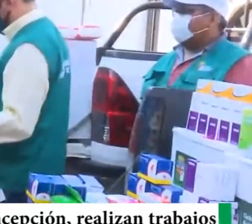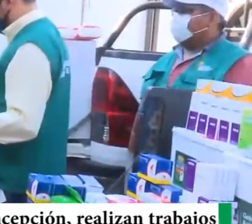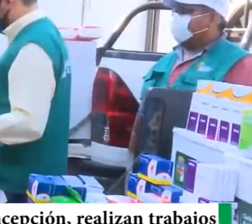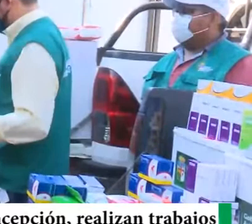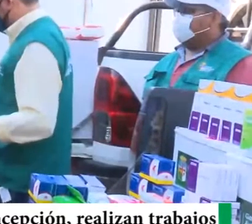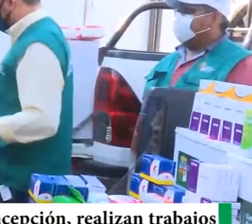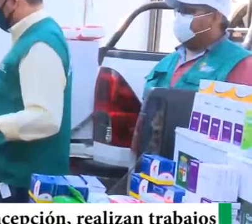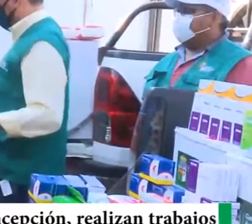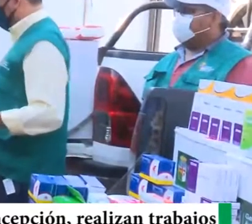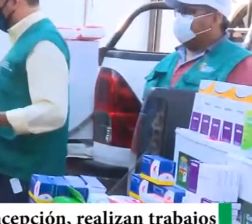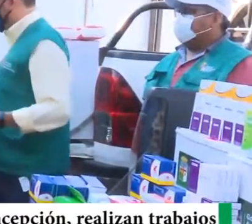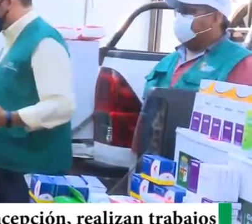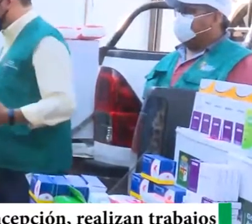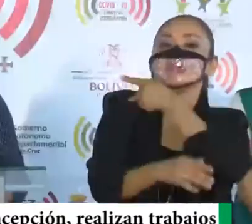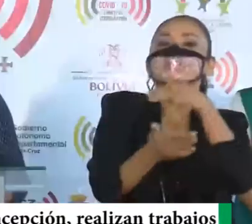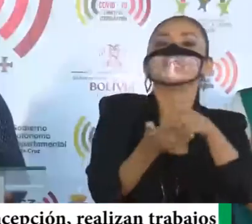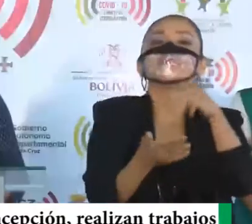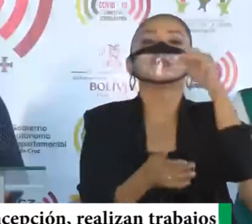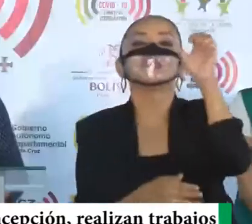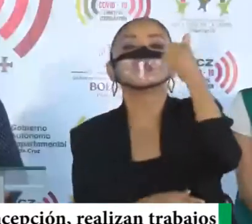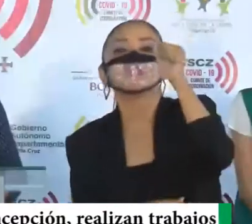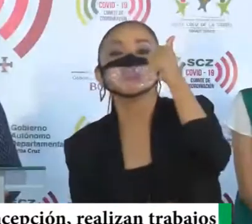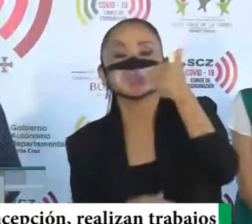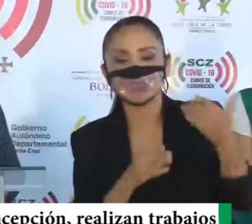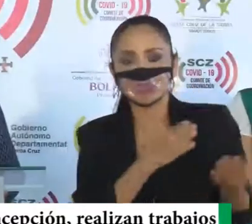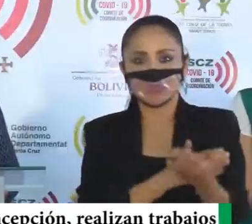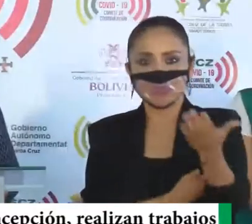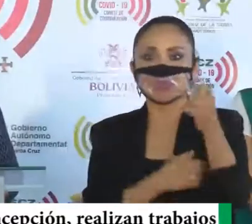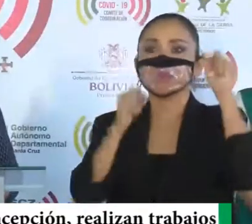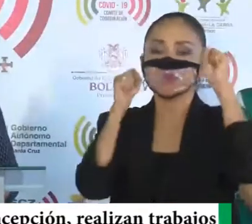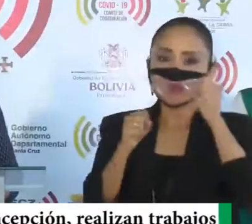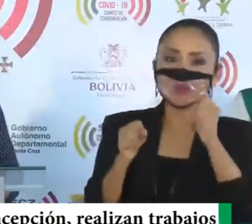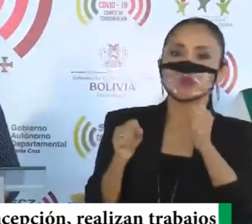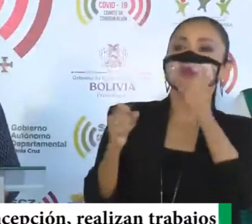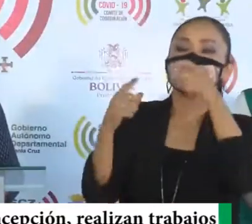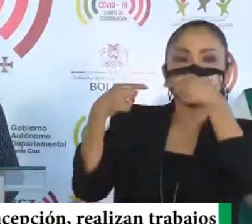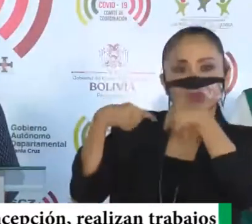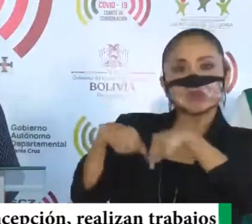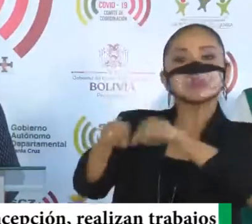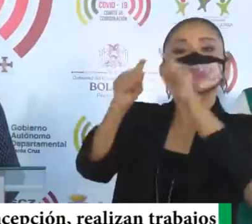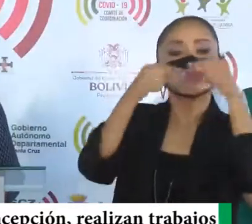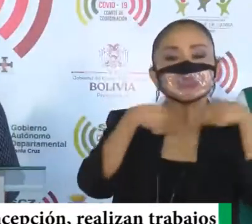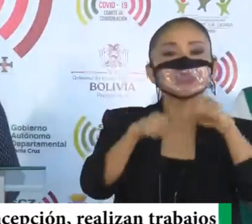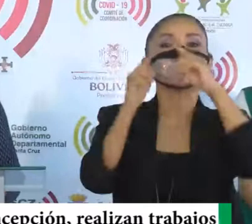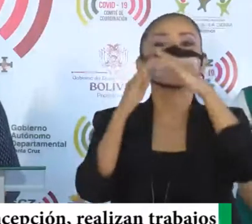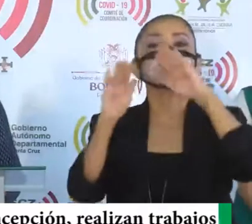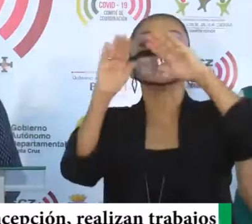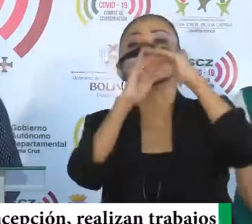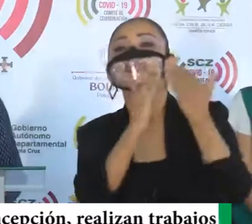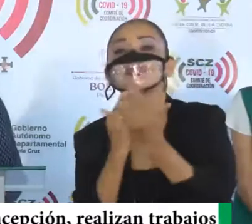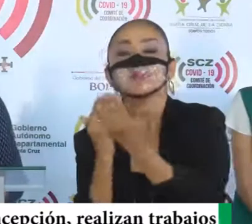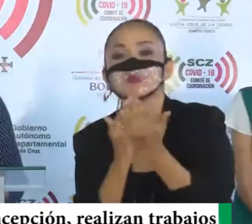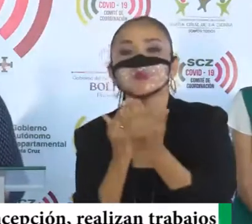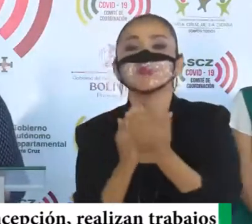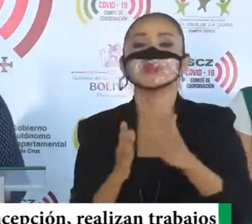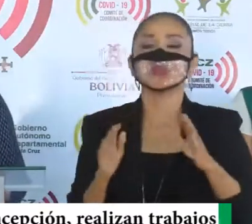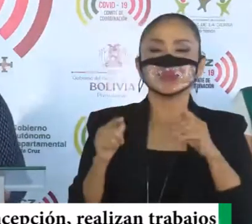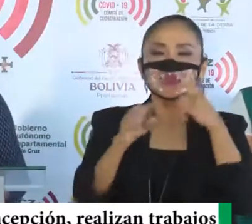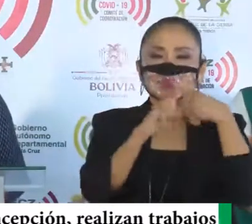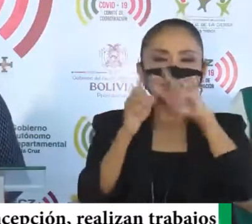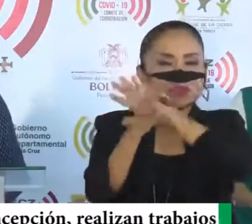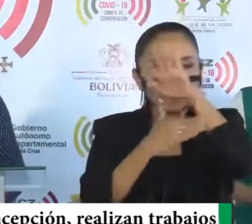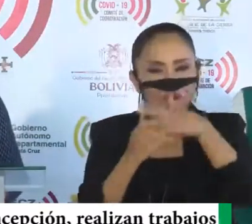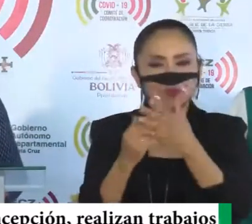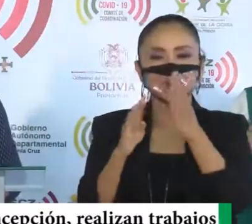todos los ciudadanos, del kilómetro 10, que en la mañana, se puedan, apersonar, a la unidad educativa, se atiende a